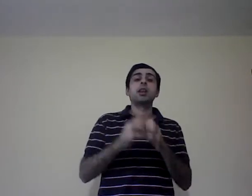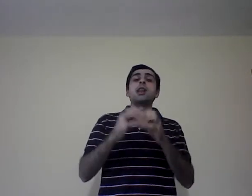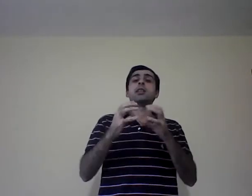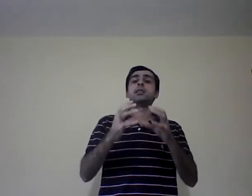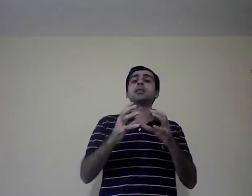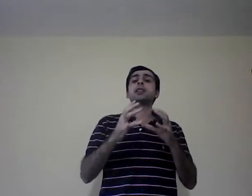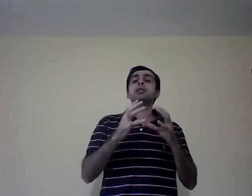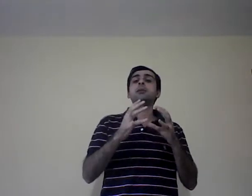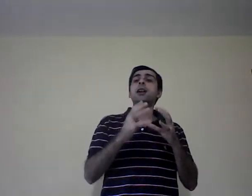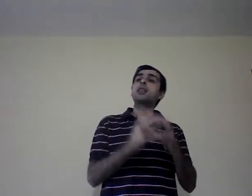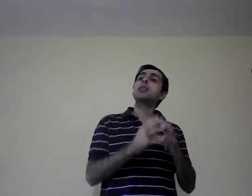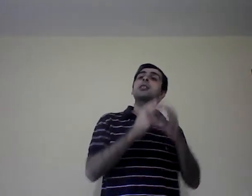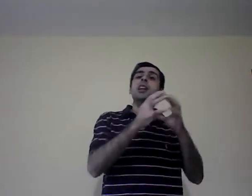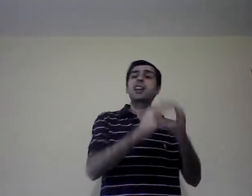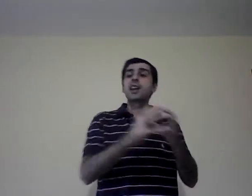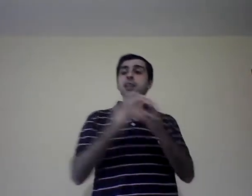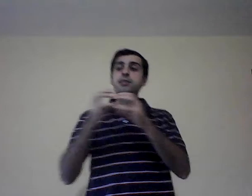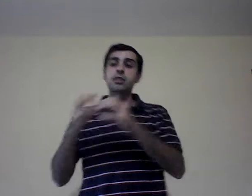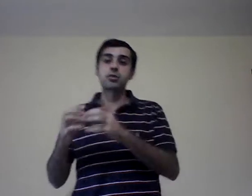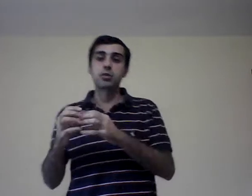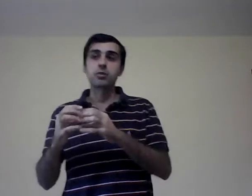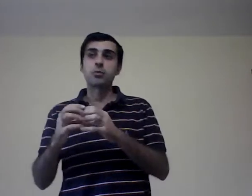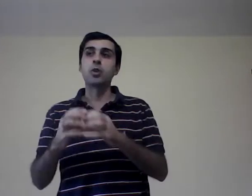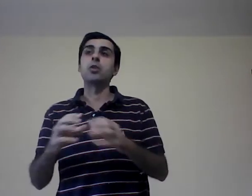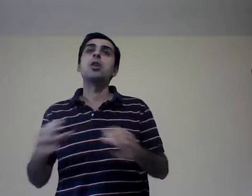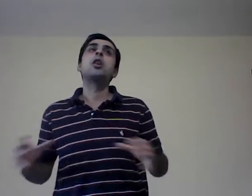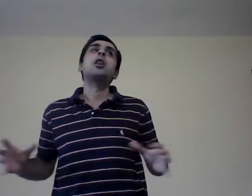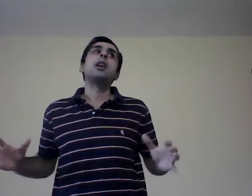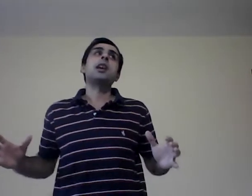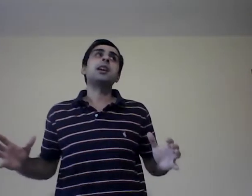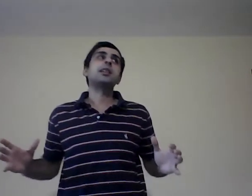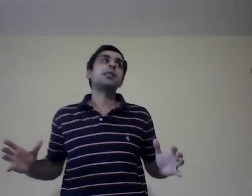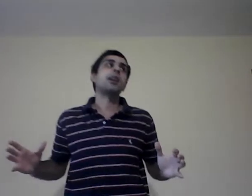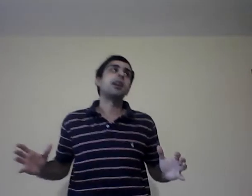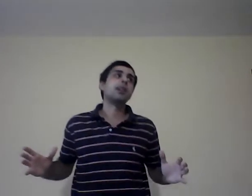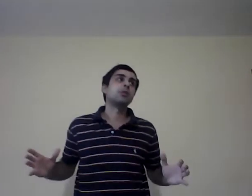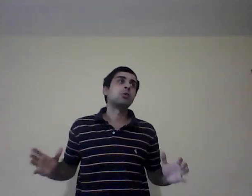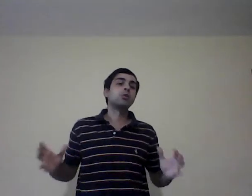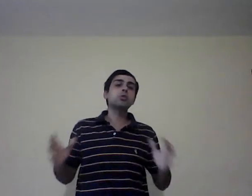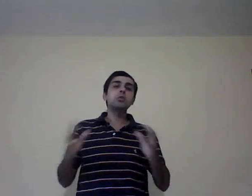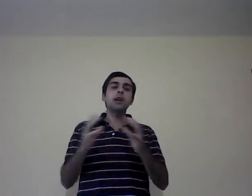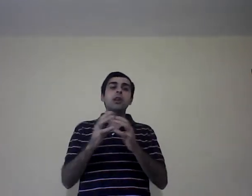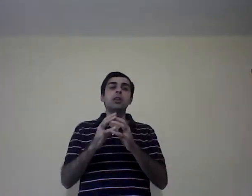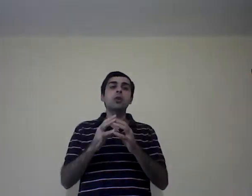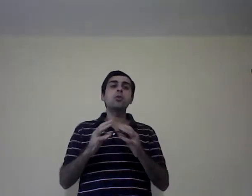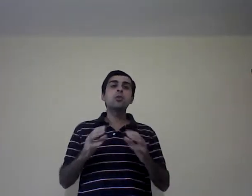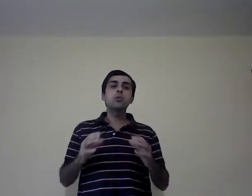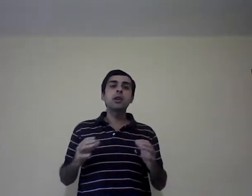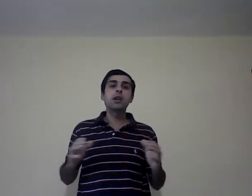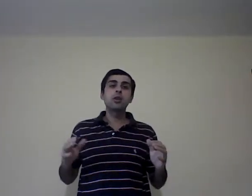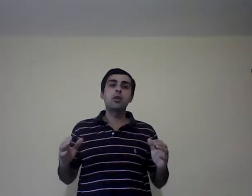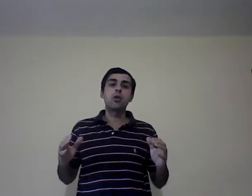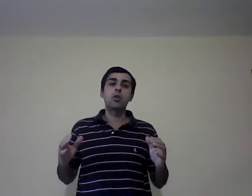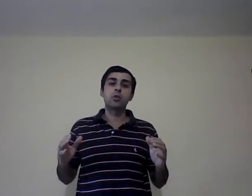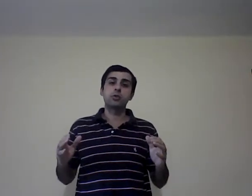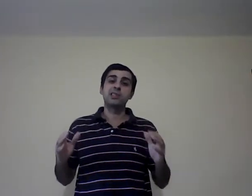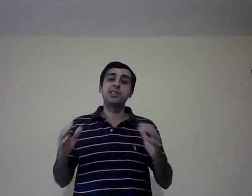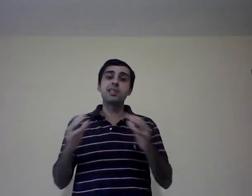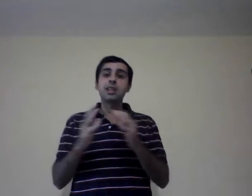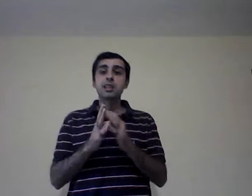las distintas actividades de cada sector. Bueno, esta estructura reúne o diseña